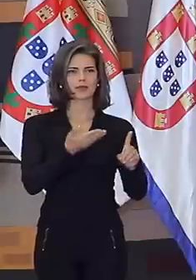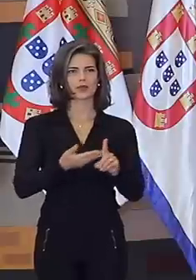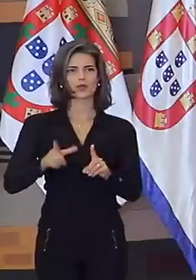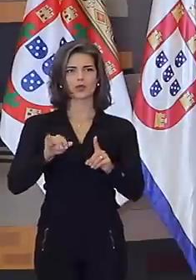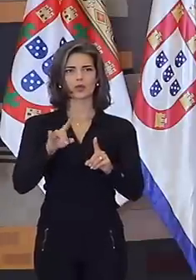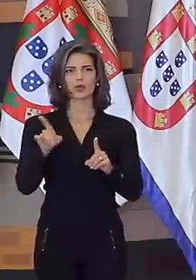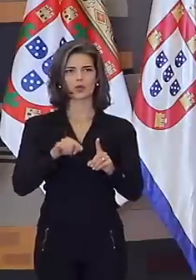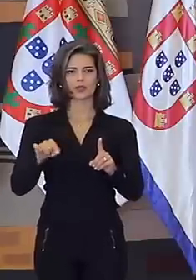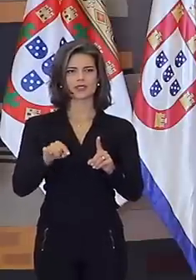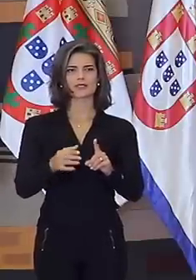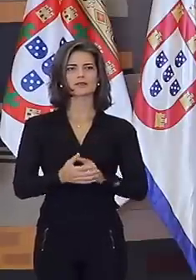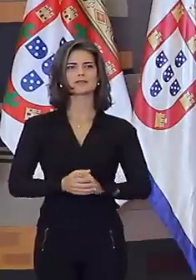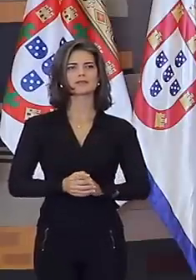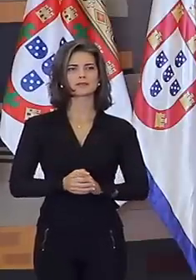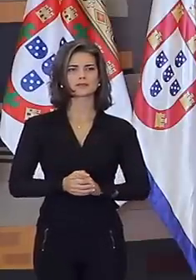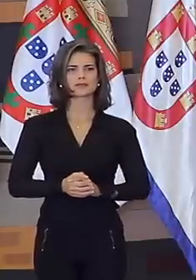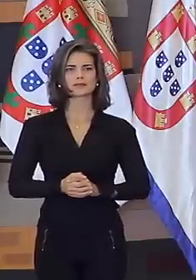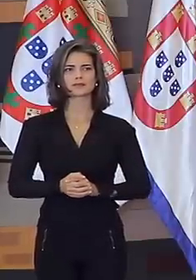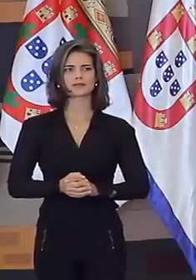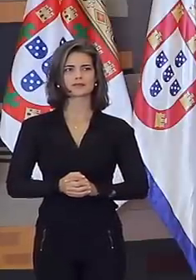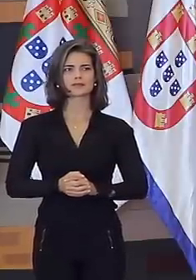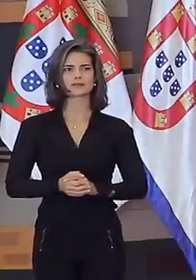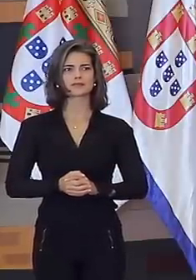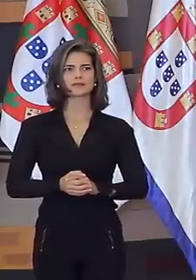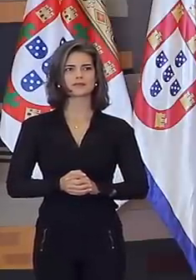Luiz Felipe Ionezawa Fernandes.